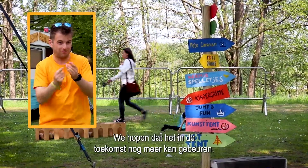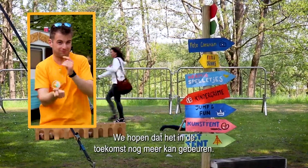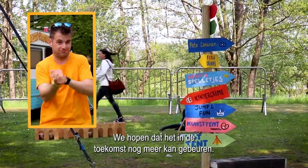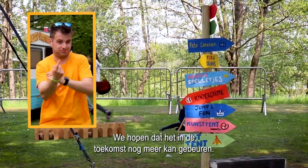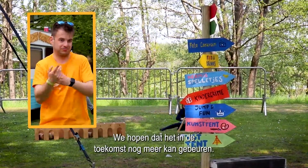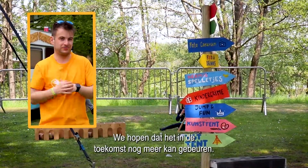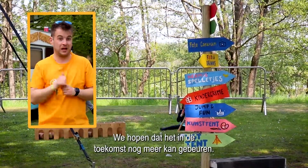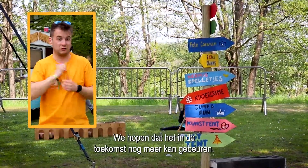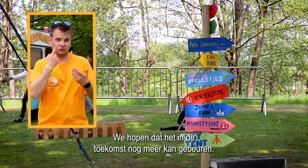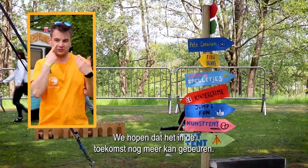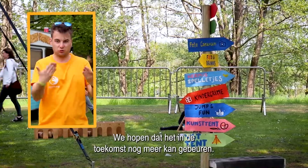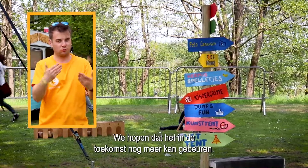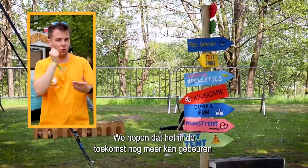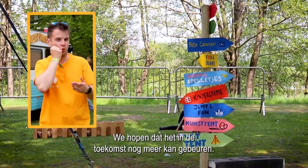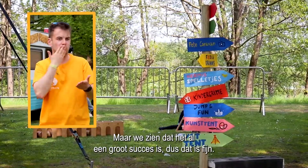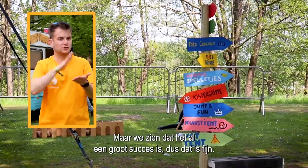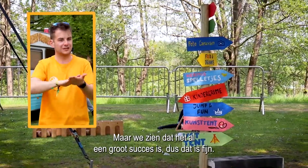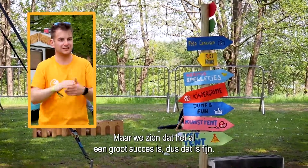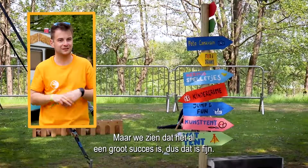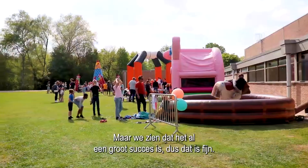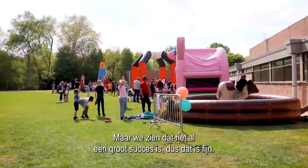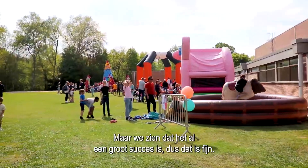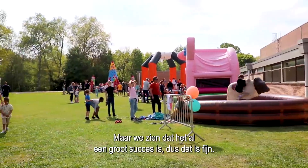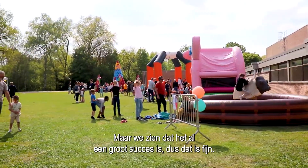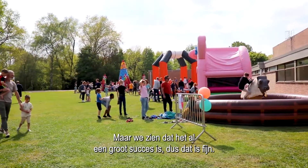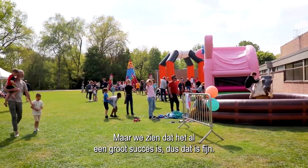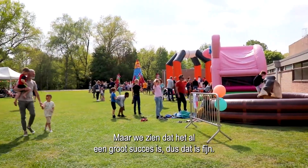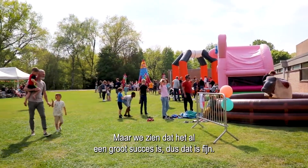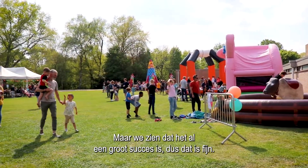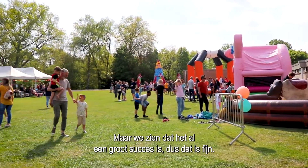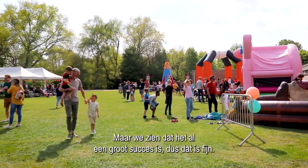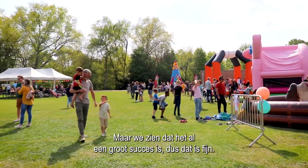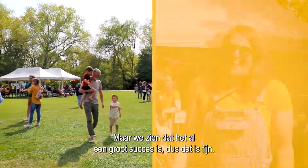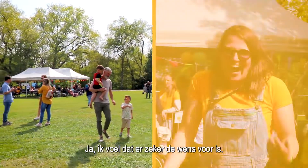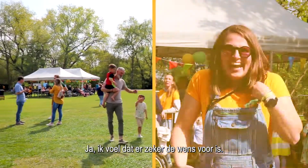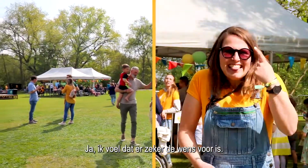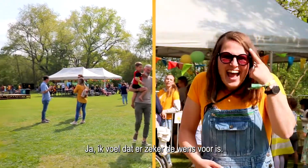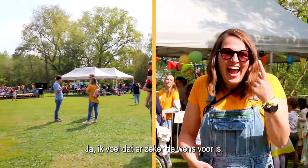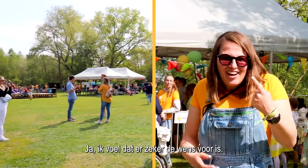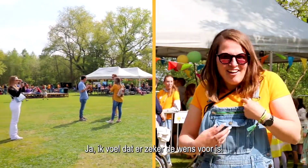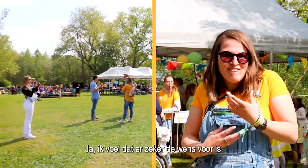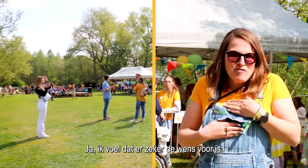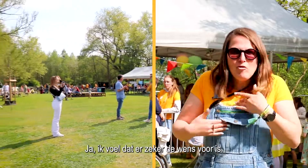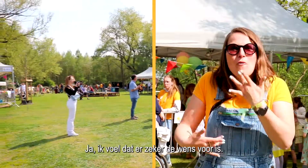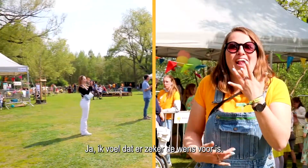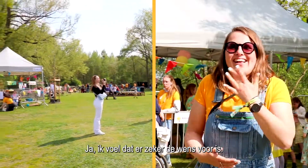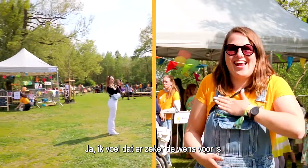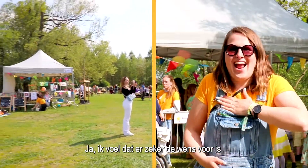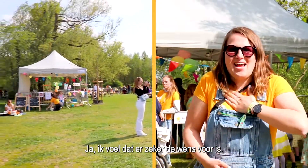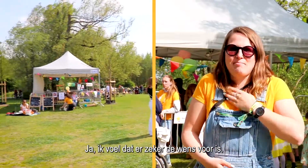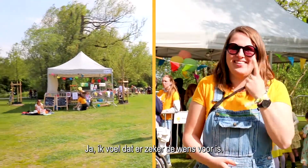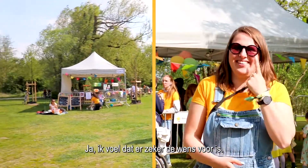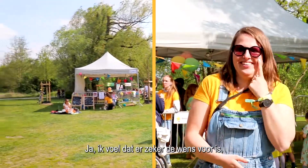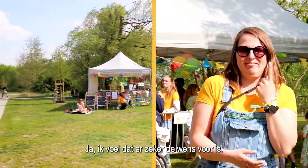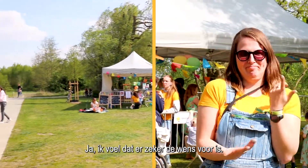We hopen uiteraard dat er in toekomst nog meer kan gebeuren. Maar het is te zien nu dat het echt wel een groot succes is, dus dat is fijn. Ja, ik denk, ik